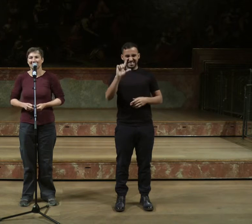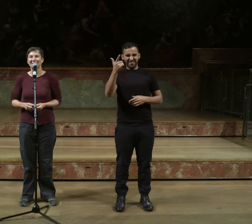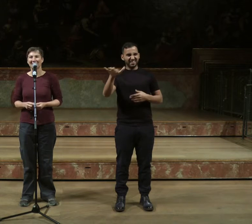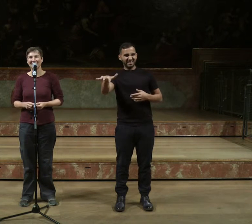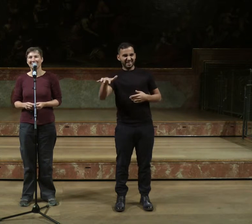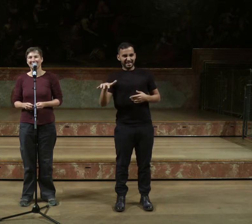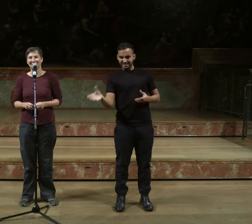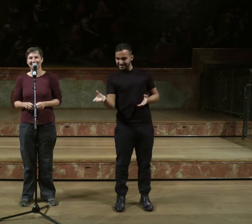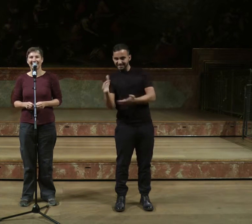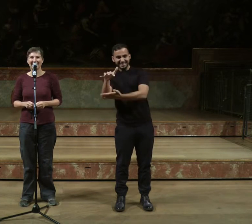bin quasi schon im Finale.